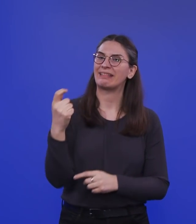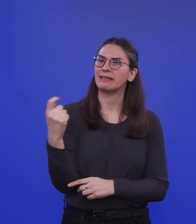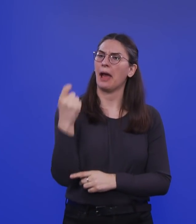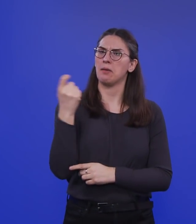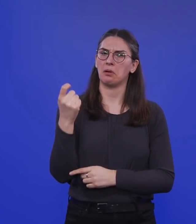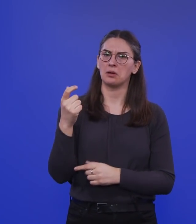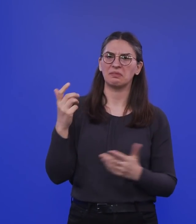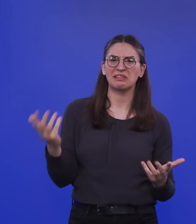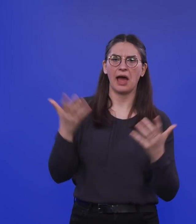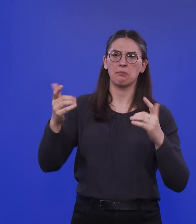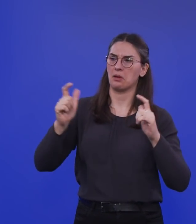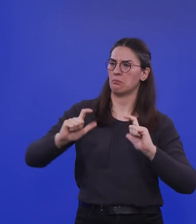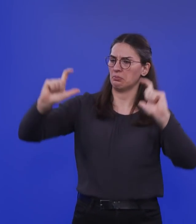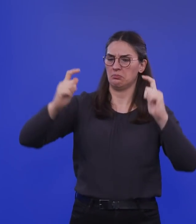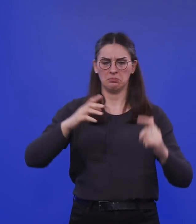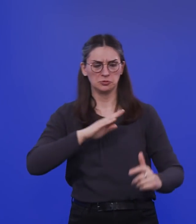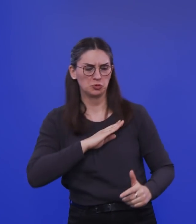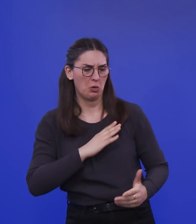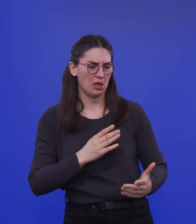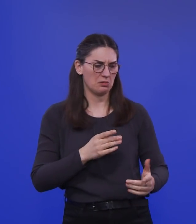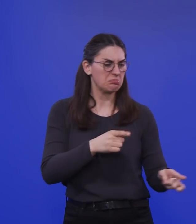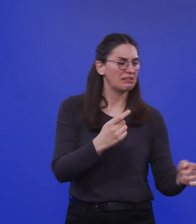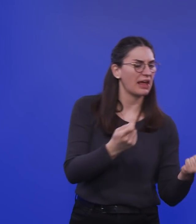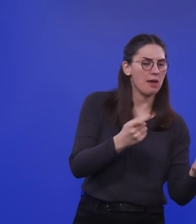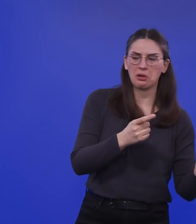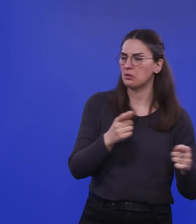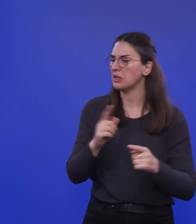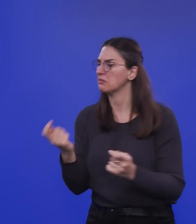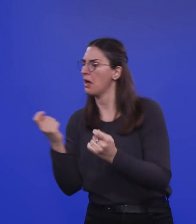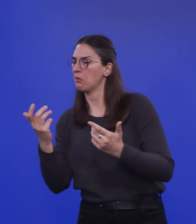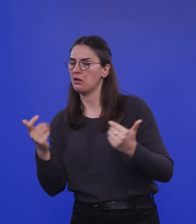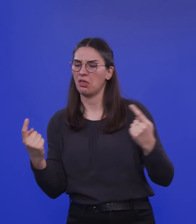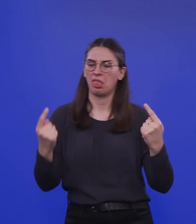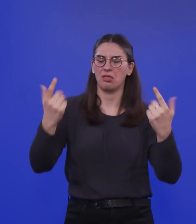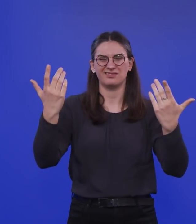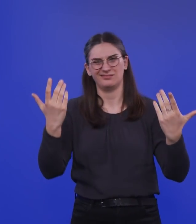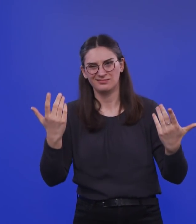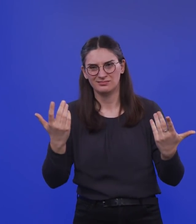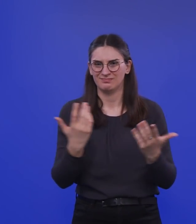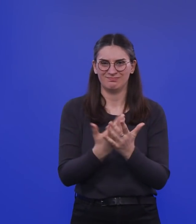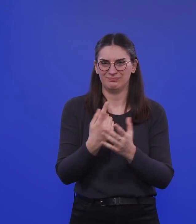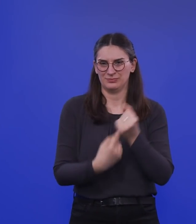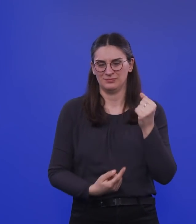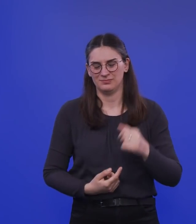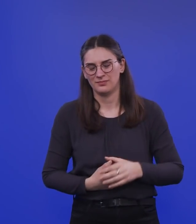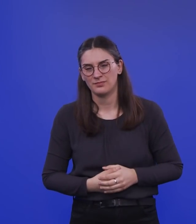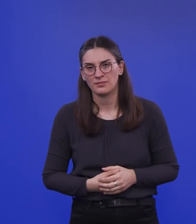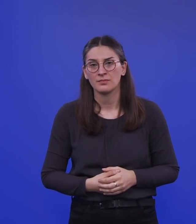Begriffen, ob jemand jetzt Treiber oder nicht Treiber der Pandemie ist. Ich glaube, wir müssen uns das vielleicht noch mal von einem